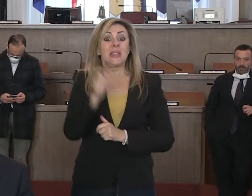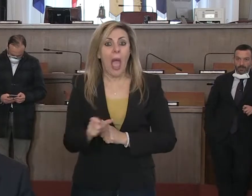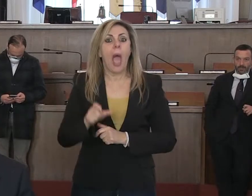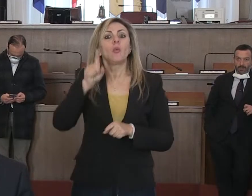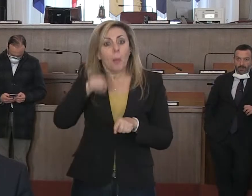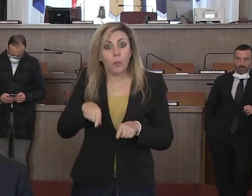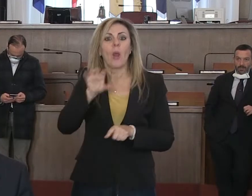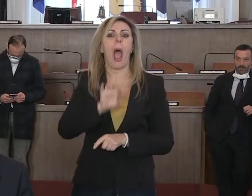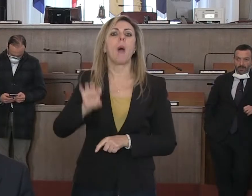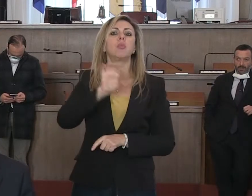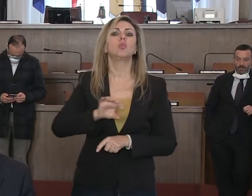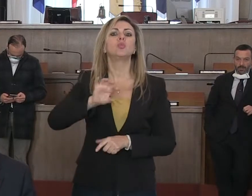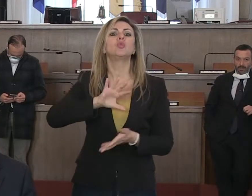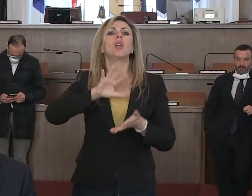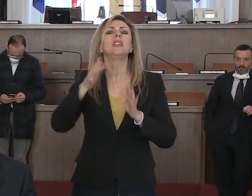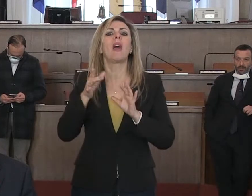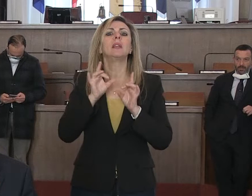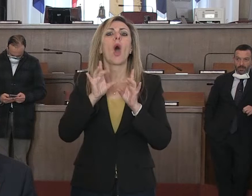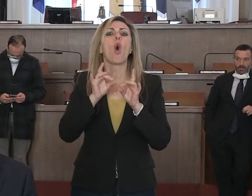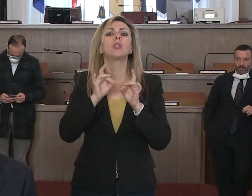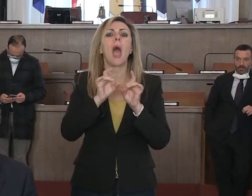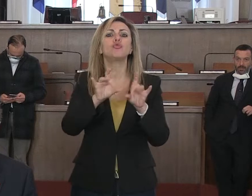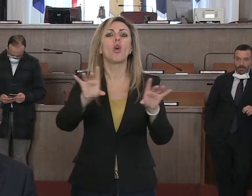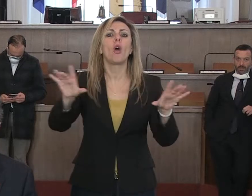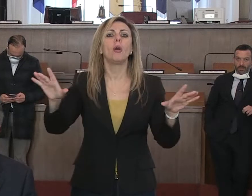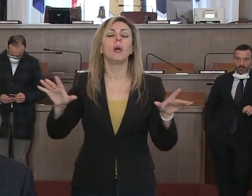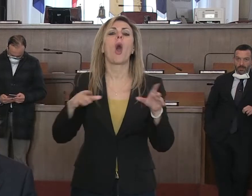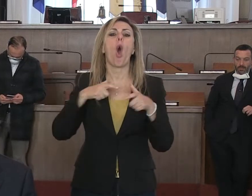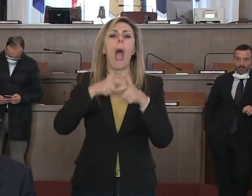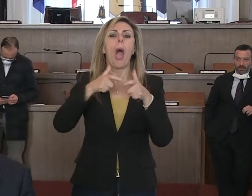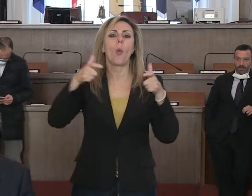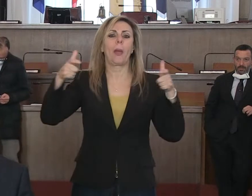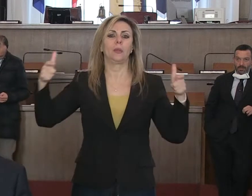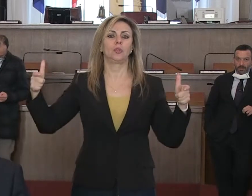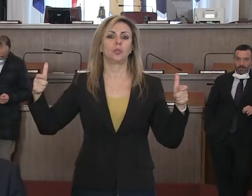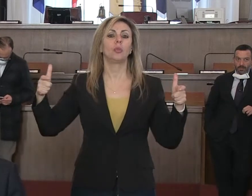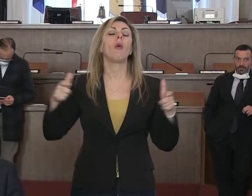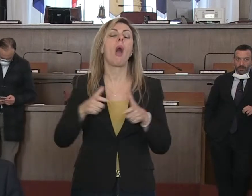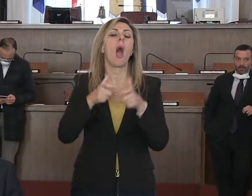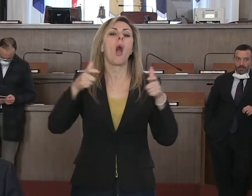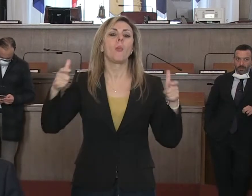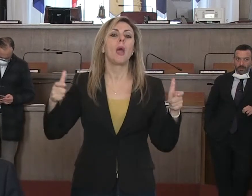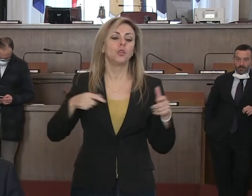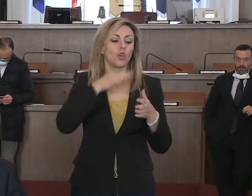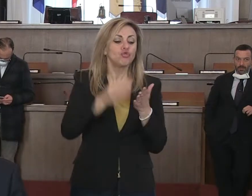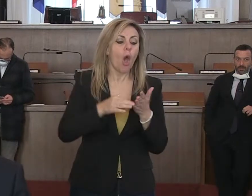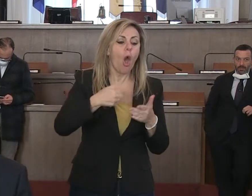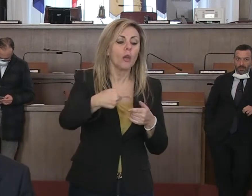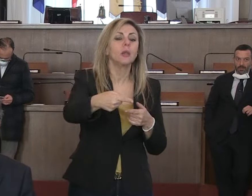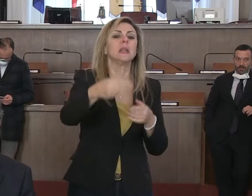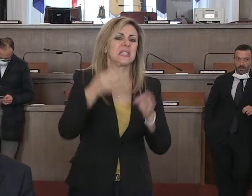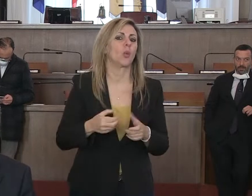Abruzzo la curva dei contagi cresce, cresce ancora e crescerà ancora nei prossimi giorni.